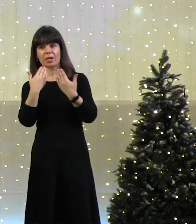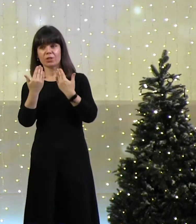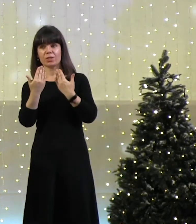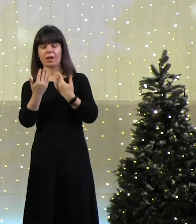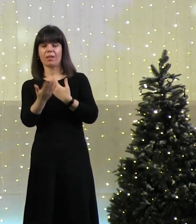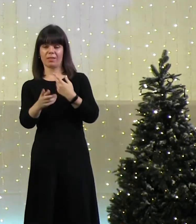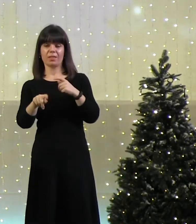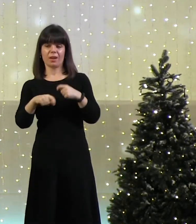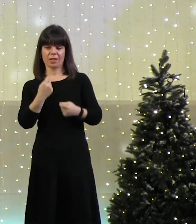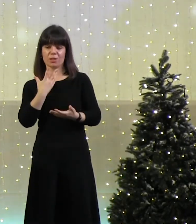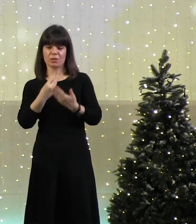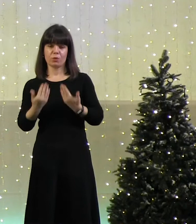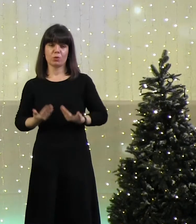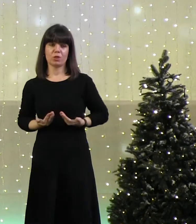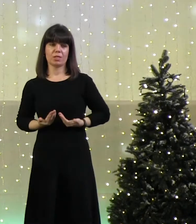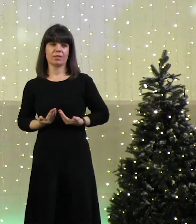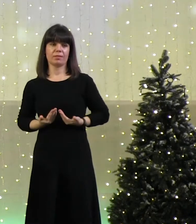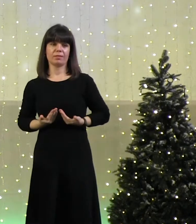ты тратишь свою жизнь напрасно?